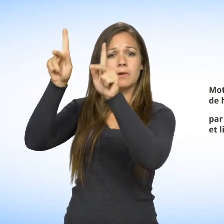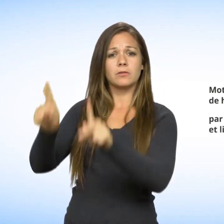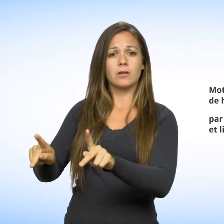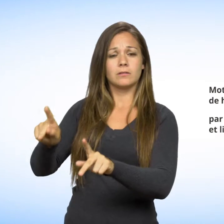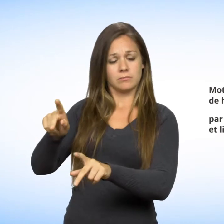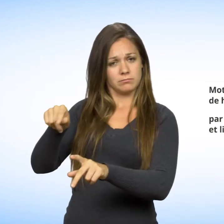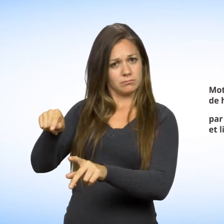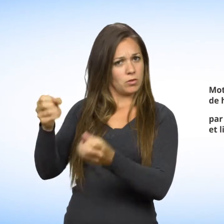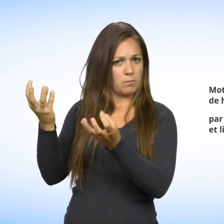droits et libertés de la personne.